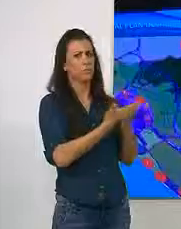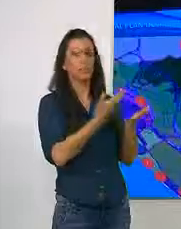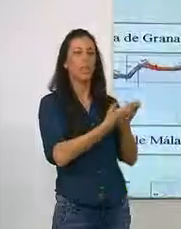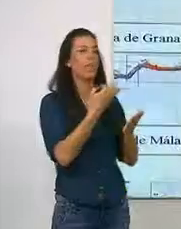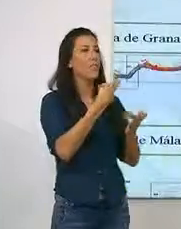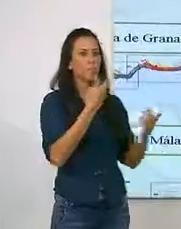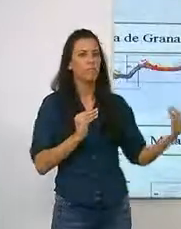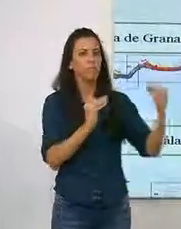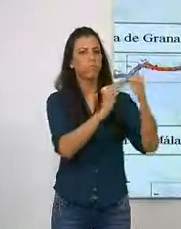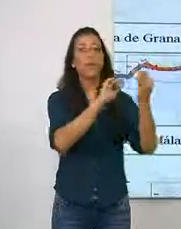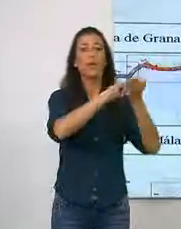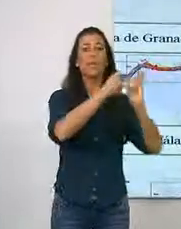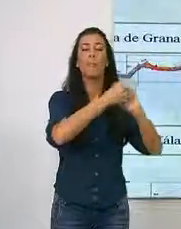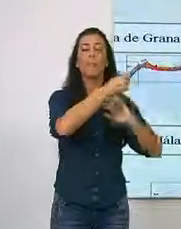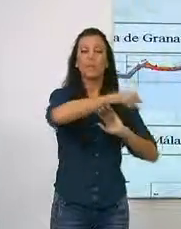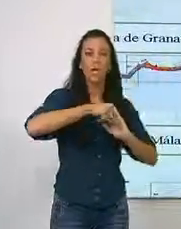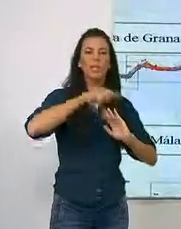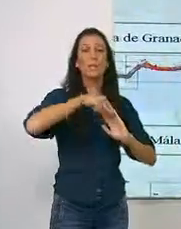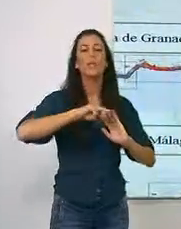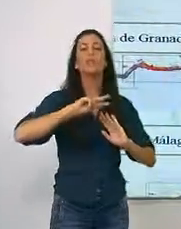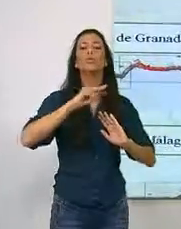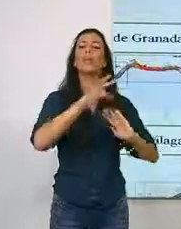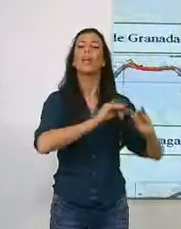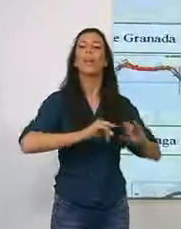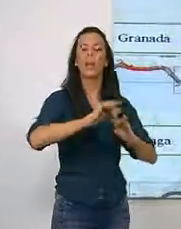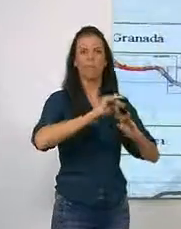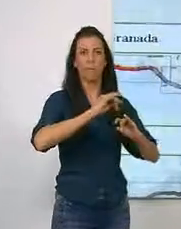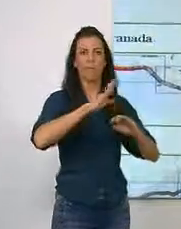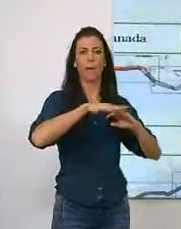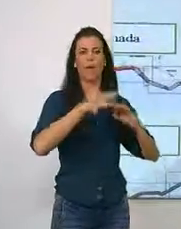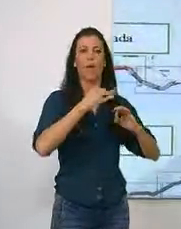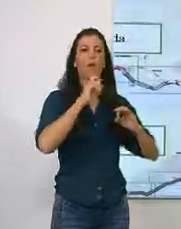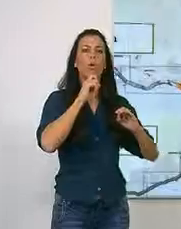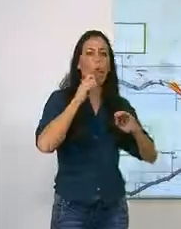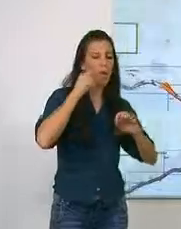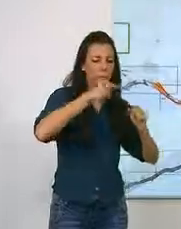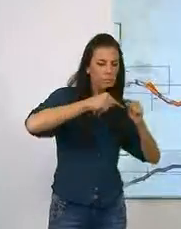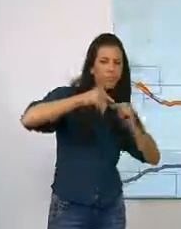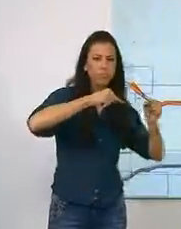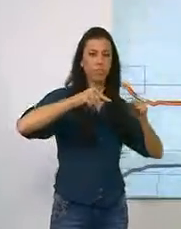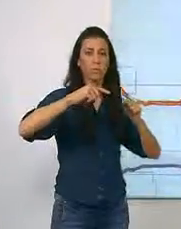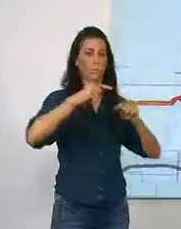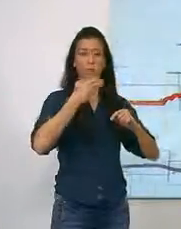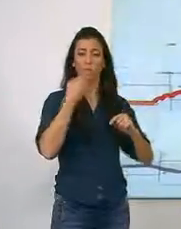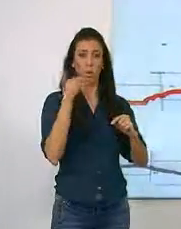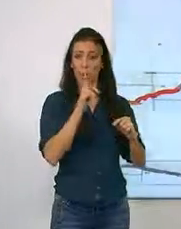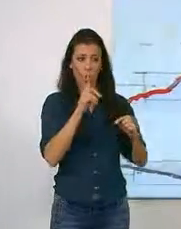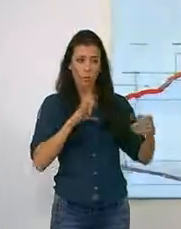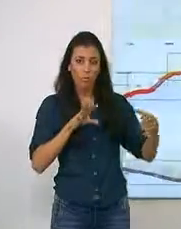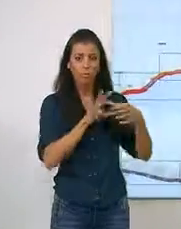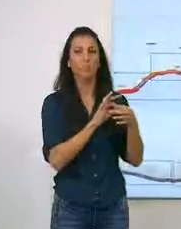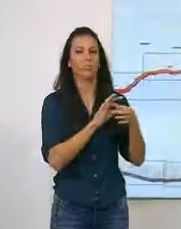coincidir el plan del litoral con el subregional en materia de limitaciones porque si no se